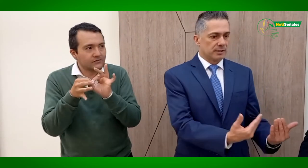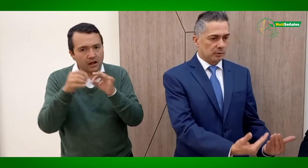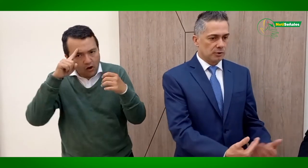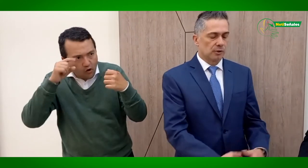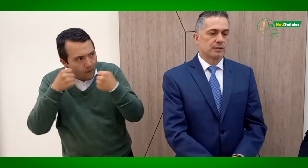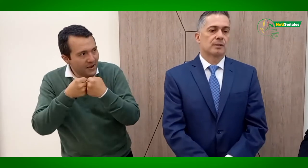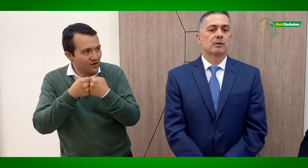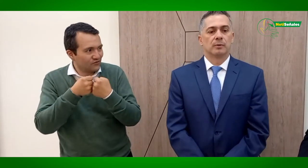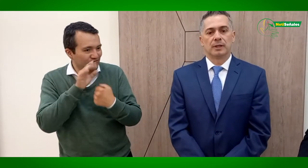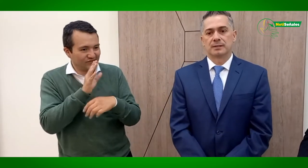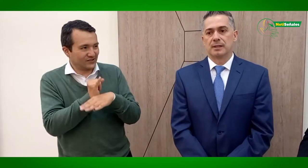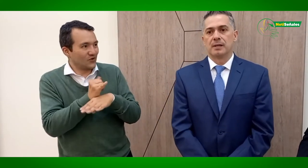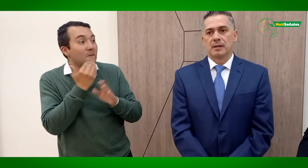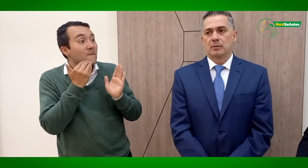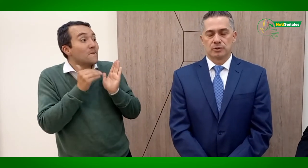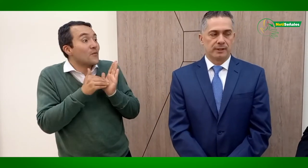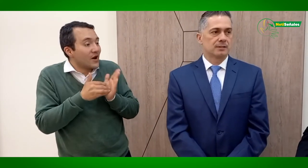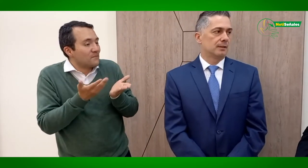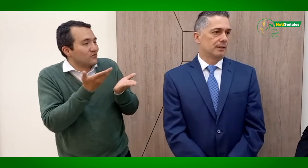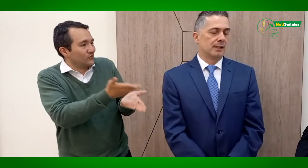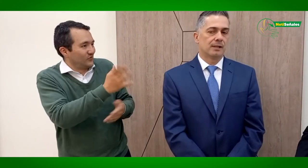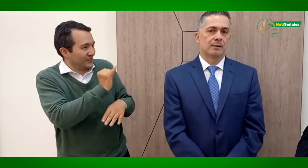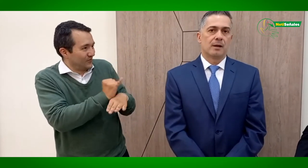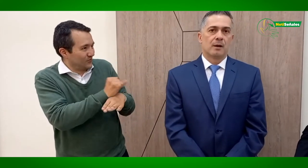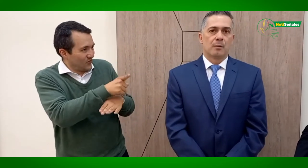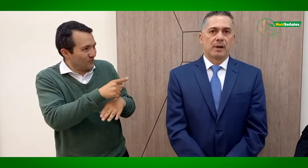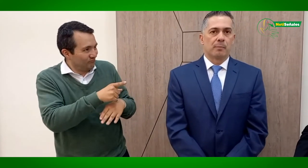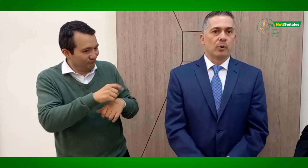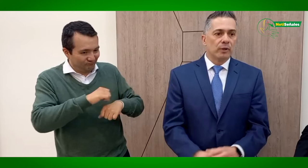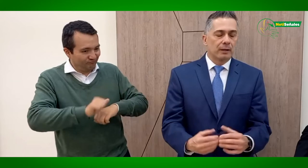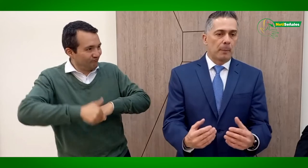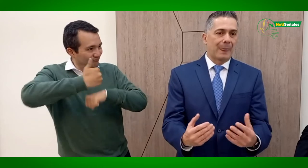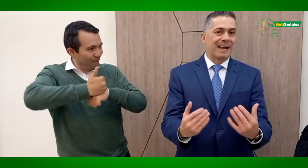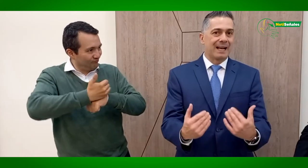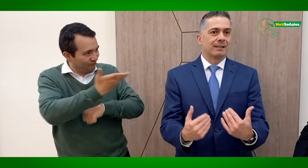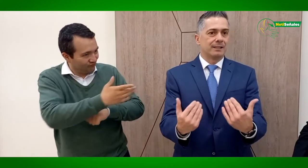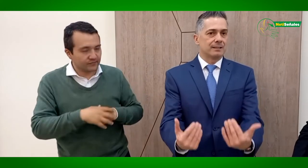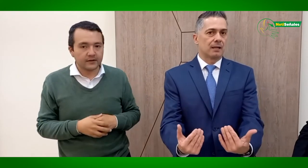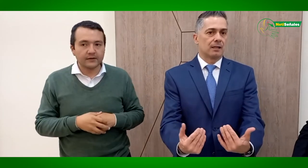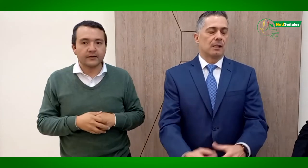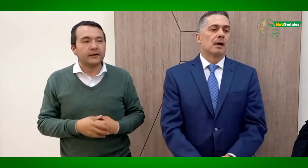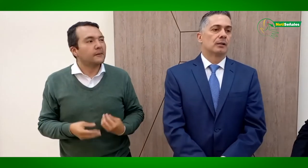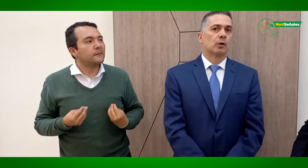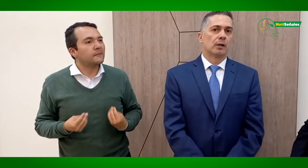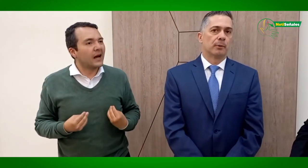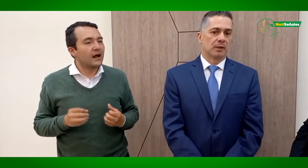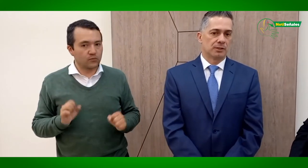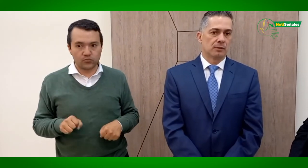instituciones como las que ustedes dirigen para poder garantizarle a toda la población